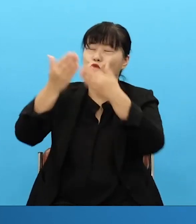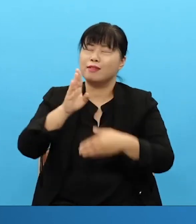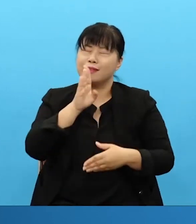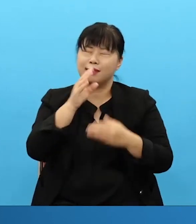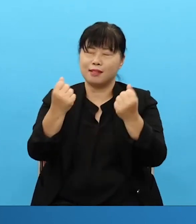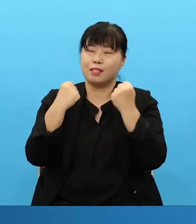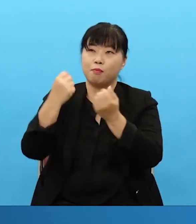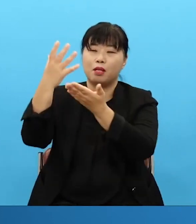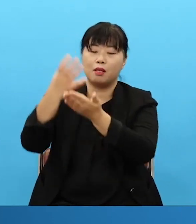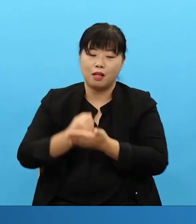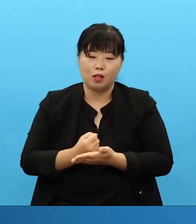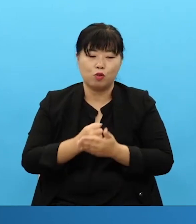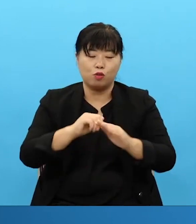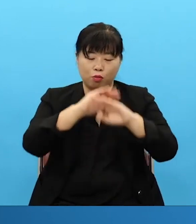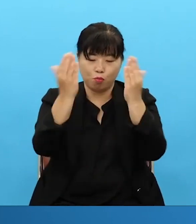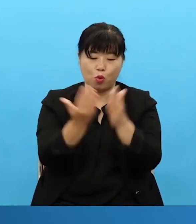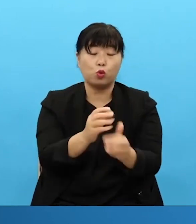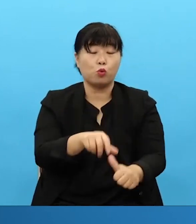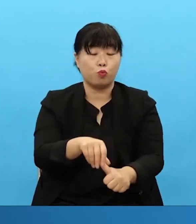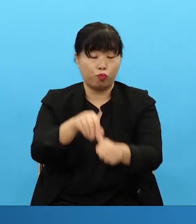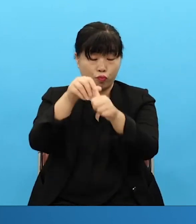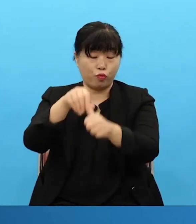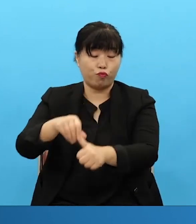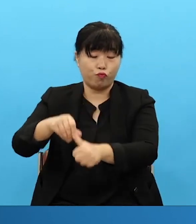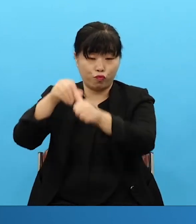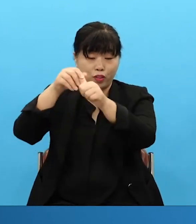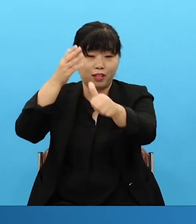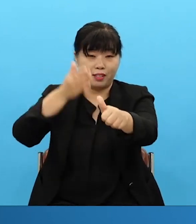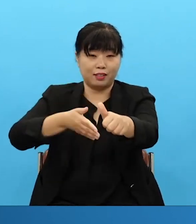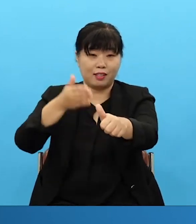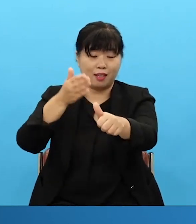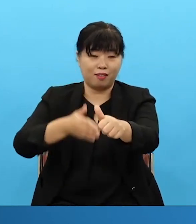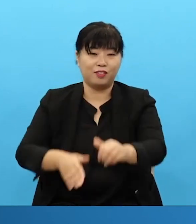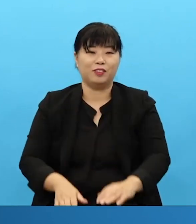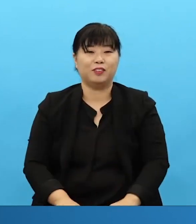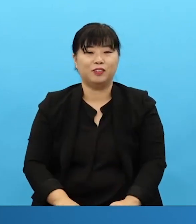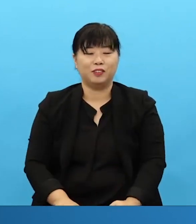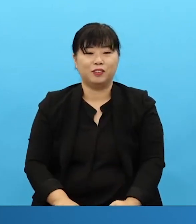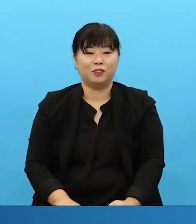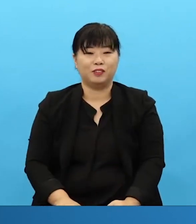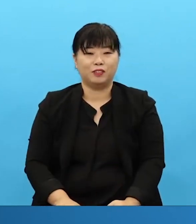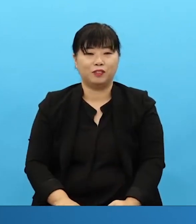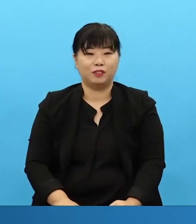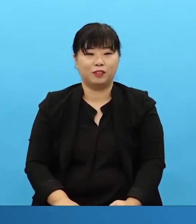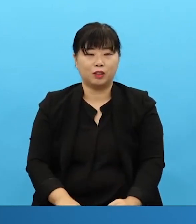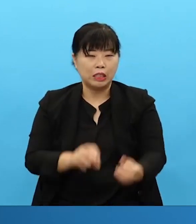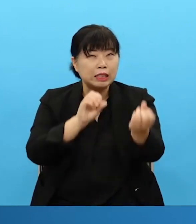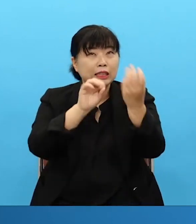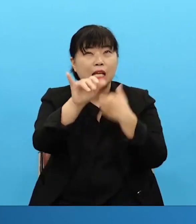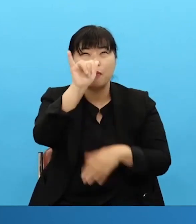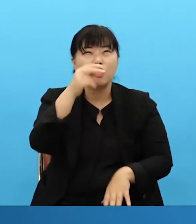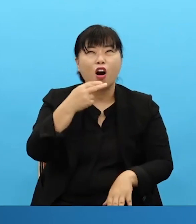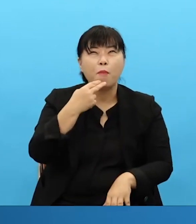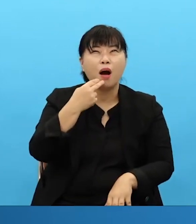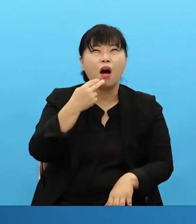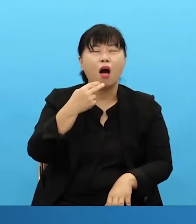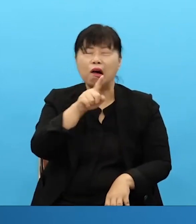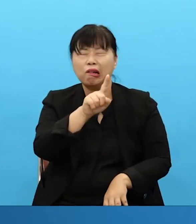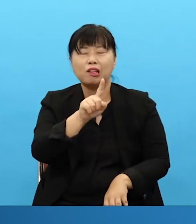with real power in the state of the world make everything anew. Your church as well as your business. Undoubtedly. so you to gain the power of prayer. And so don't even make